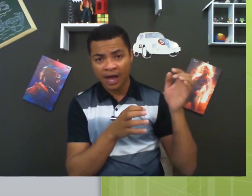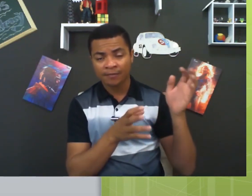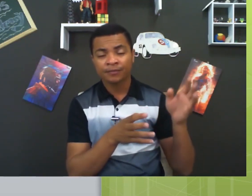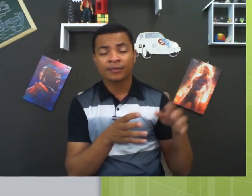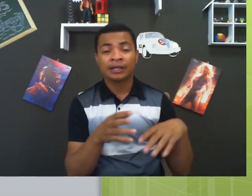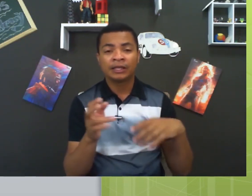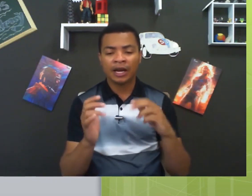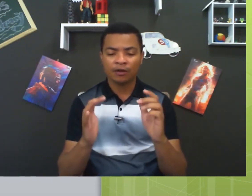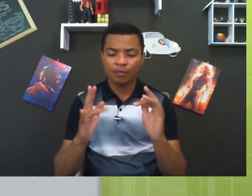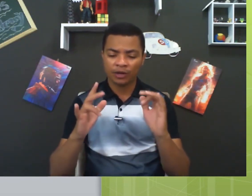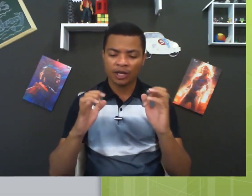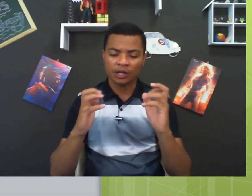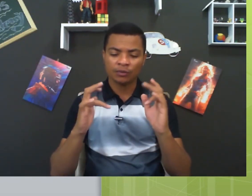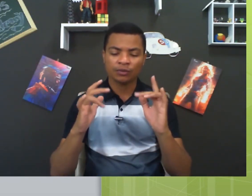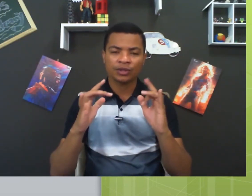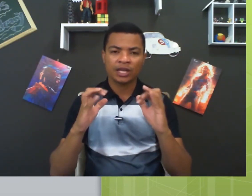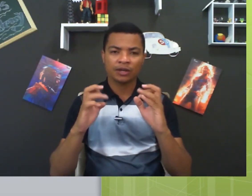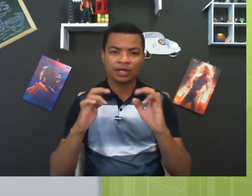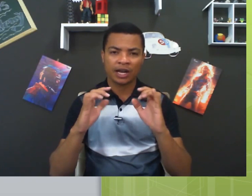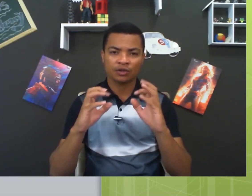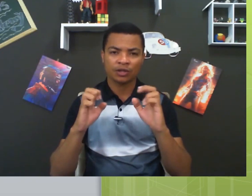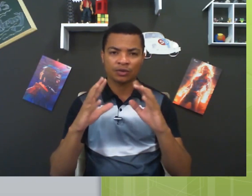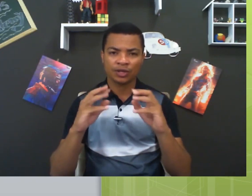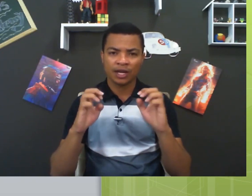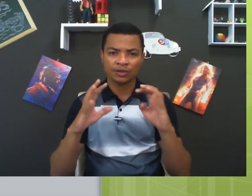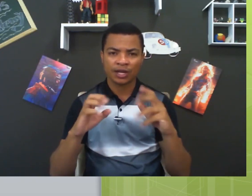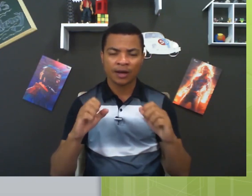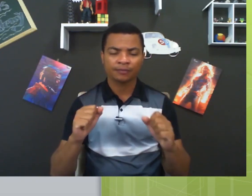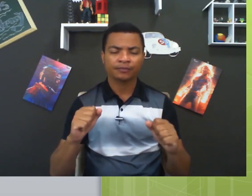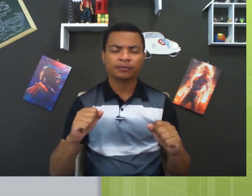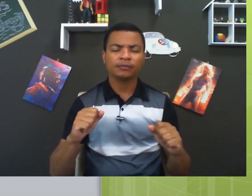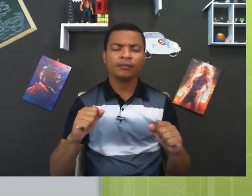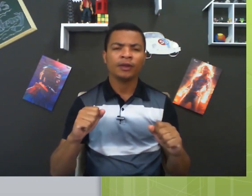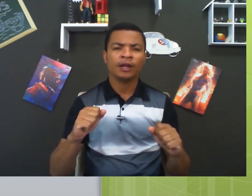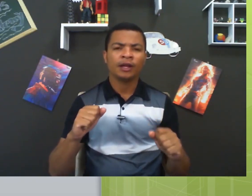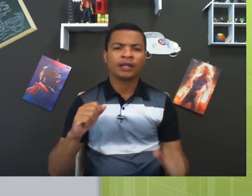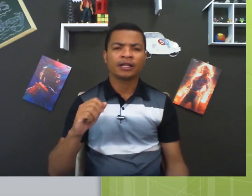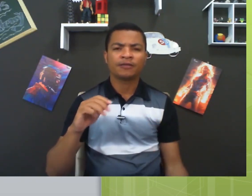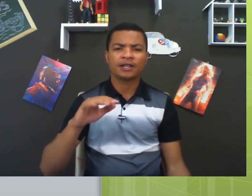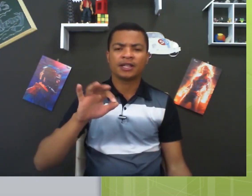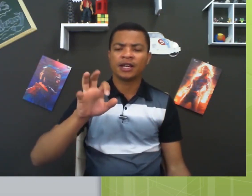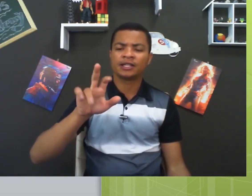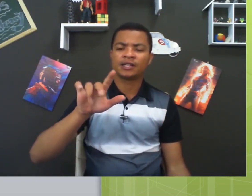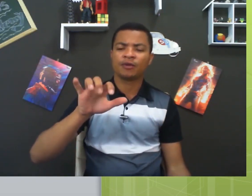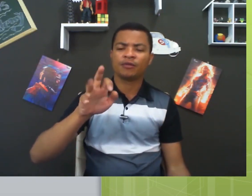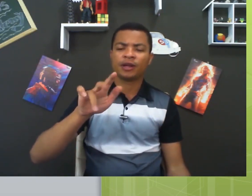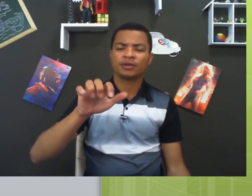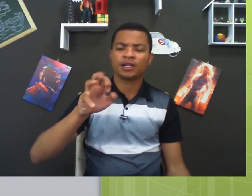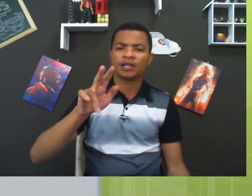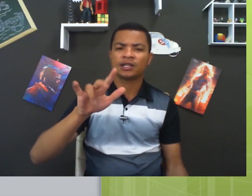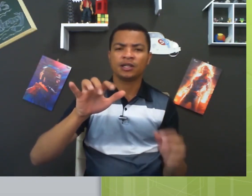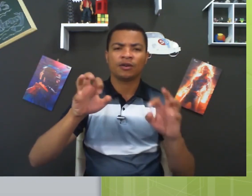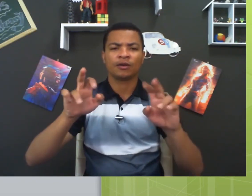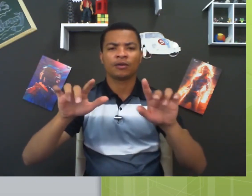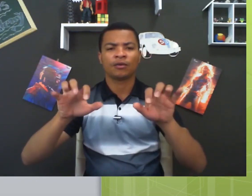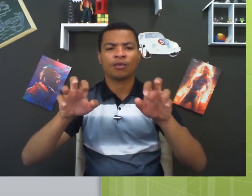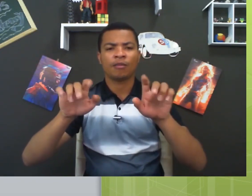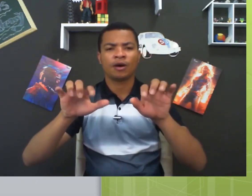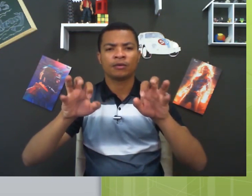tá? Treina um pouquinho os dedos aqui, a junta dos dedos, tá? Tenta fazer esses movimentos aqui assim, ó, com a mão,